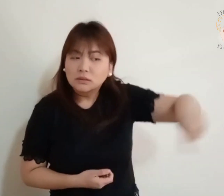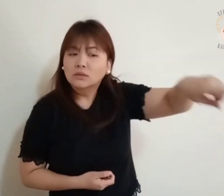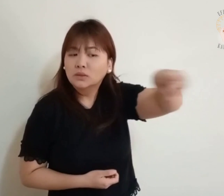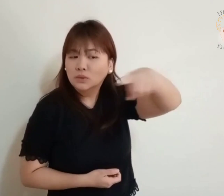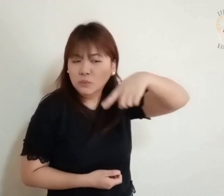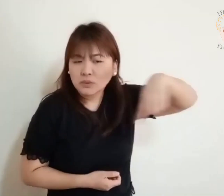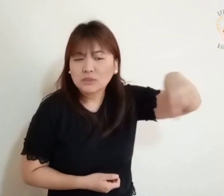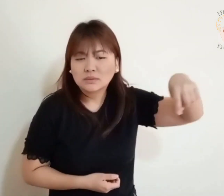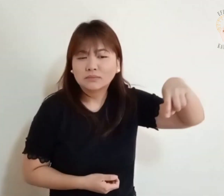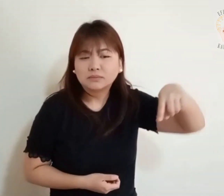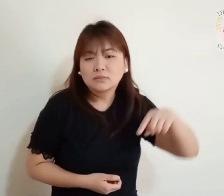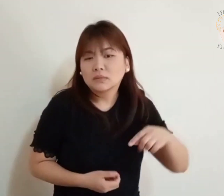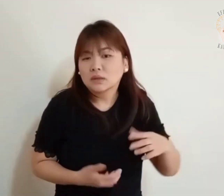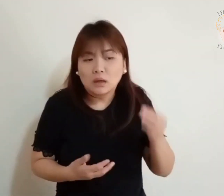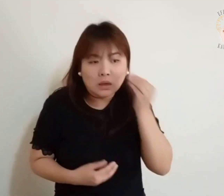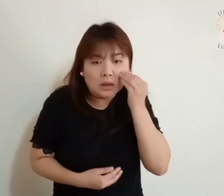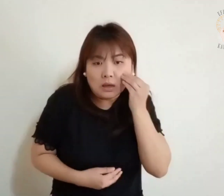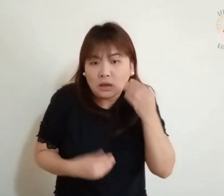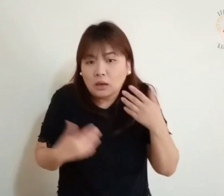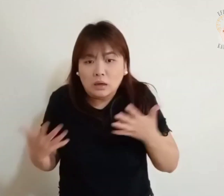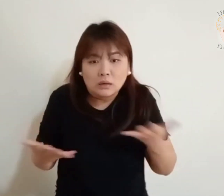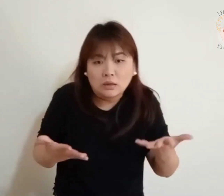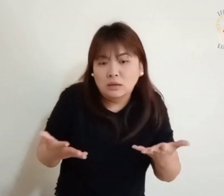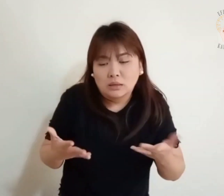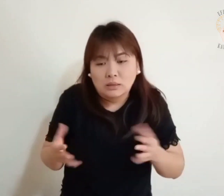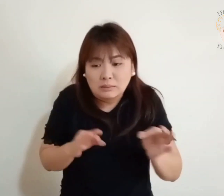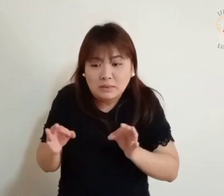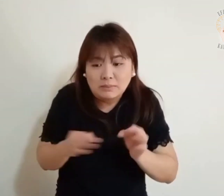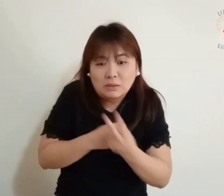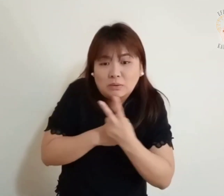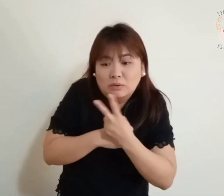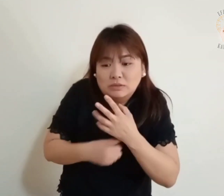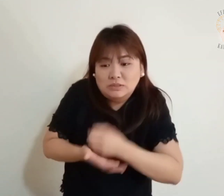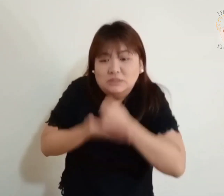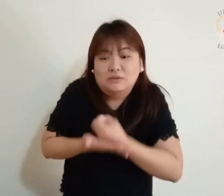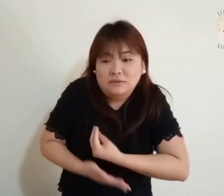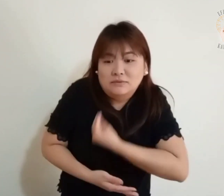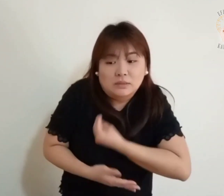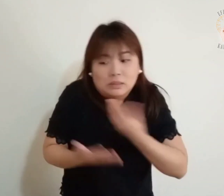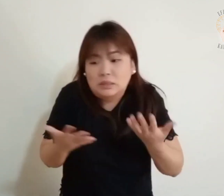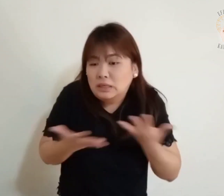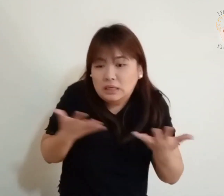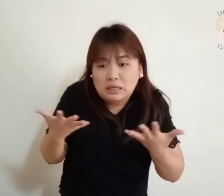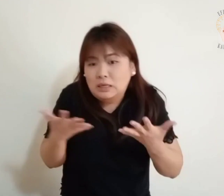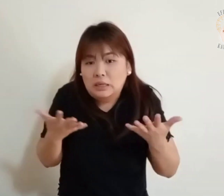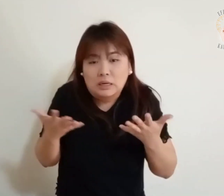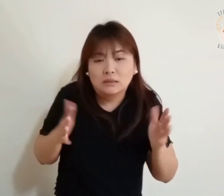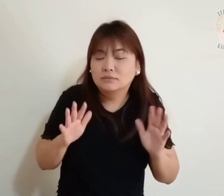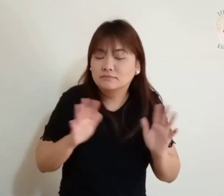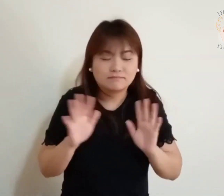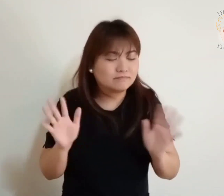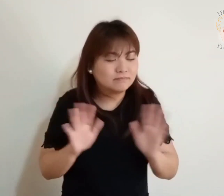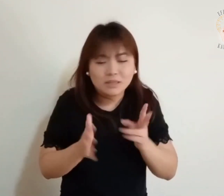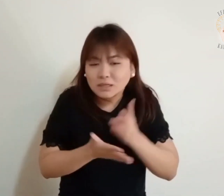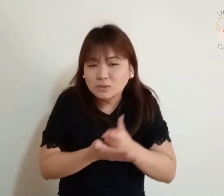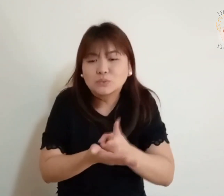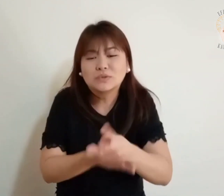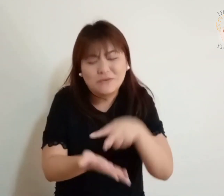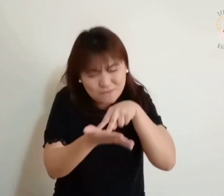Fazei o firme propósito De não planejar Com antecedência A própria defesa